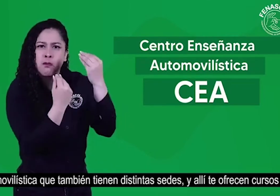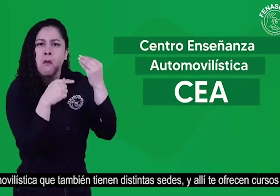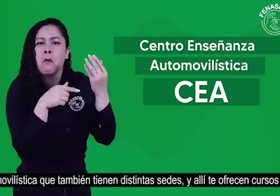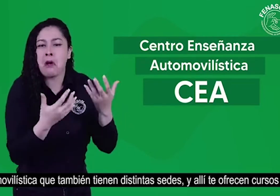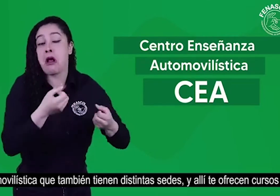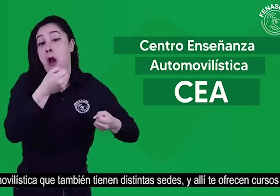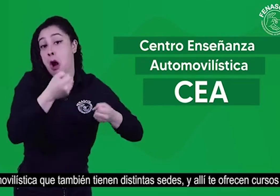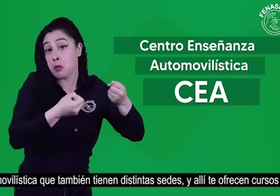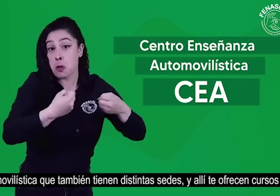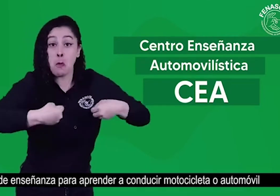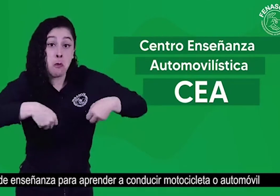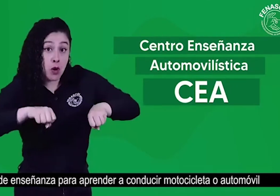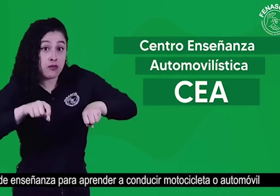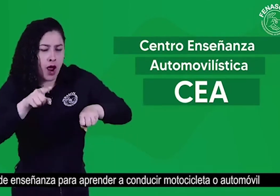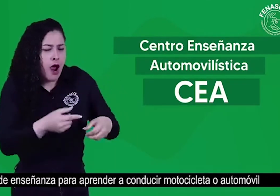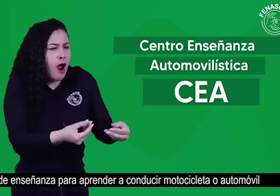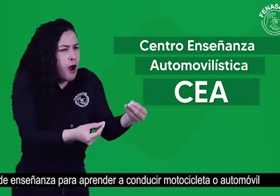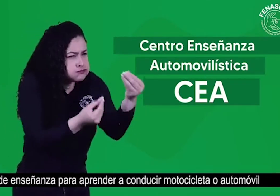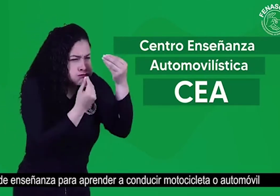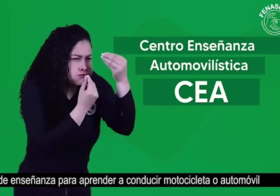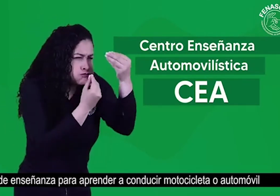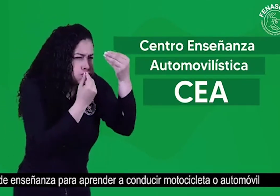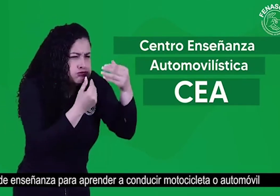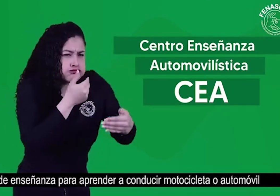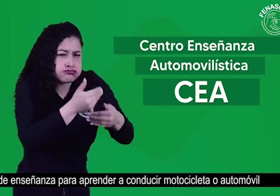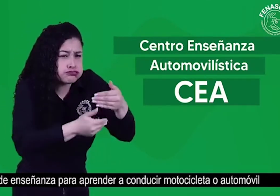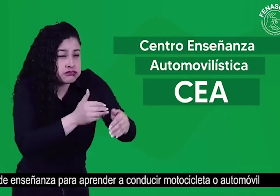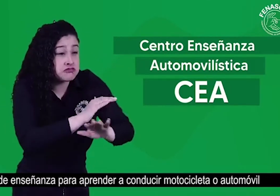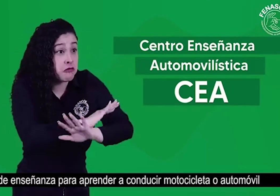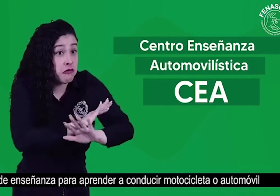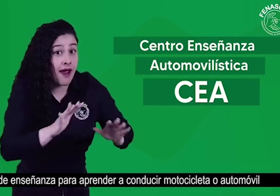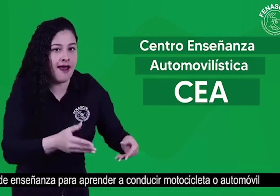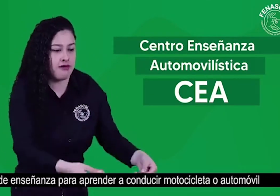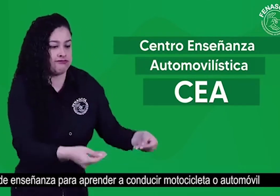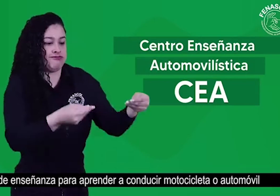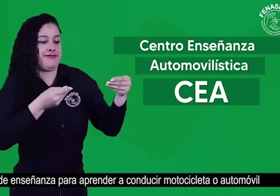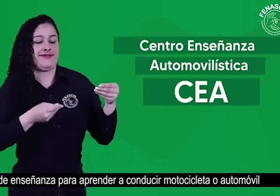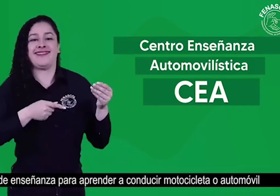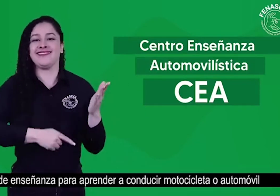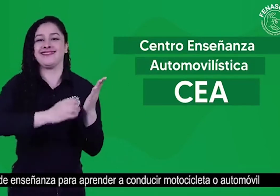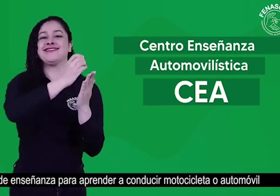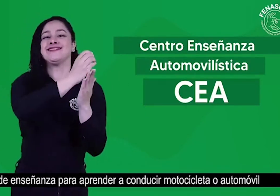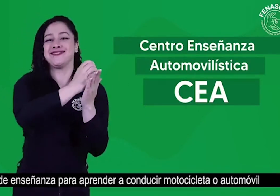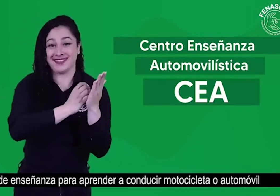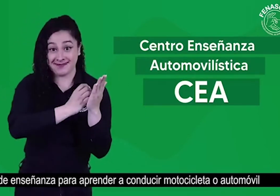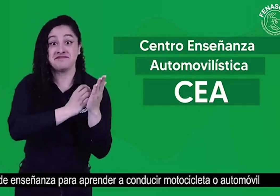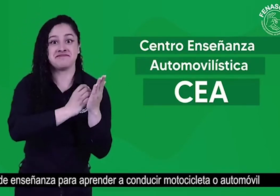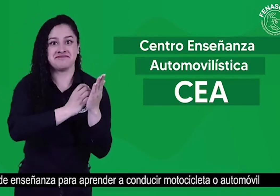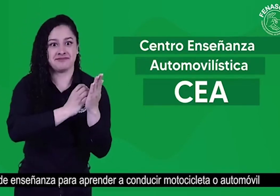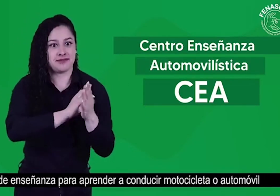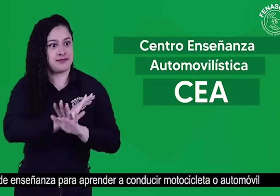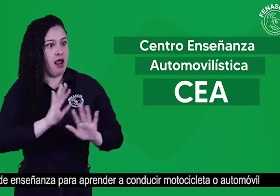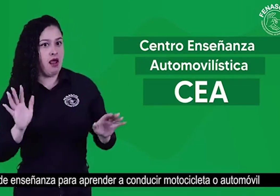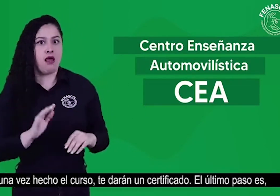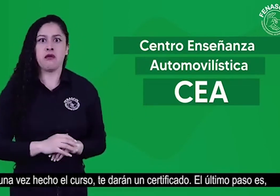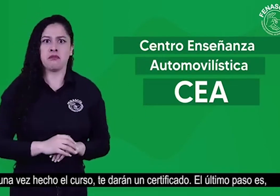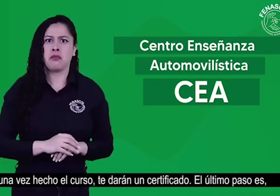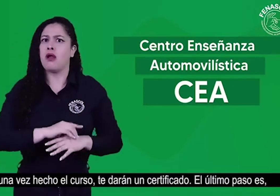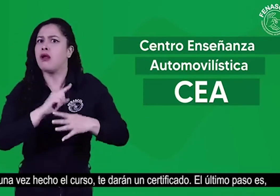ofrecen cursos de enseñanza para aprender a conducir motocicleta o automóvil y una vez